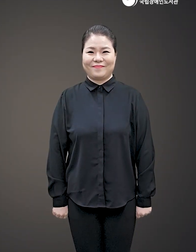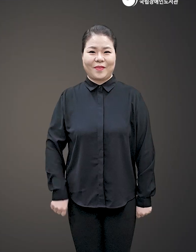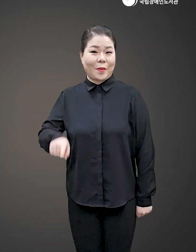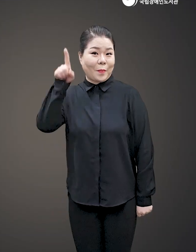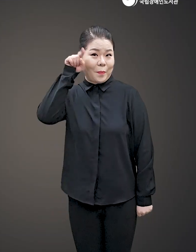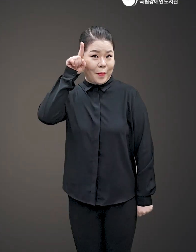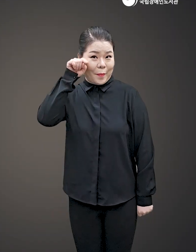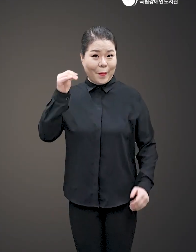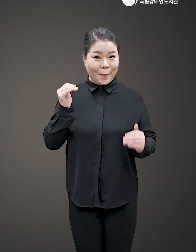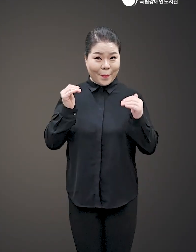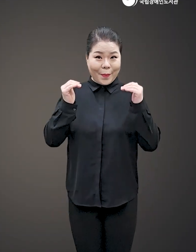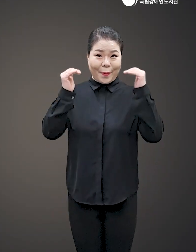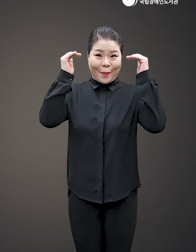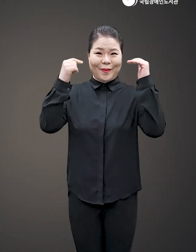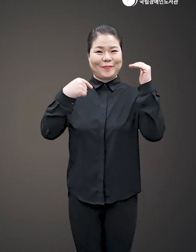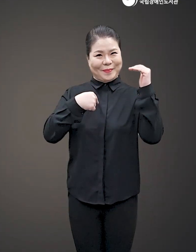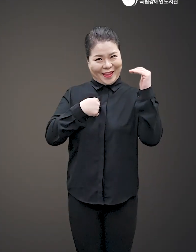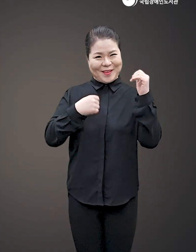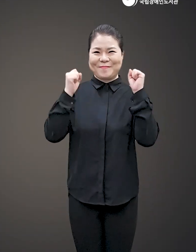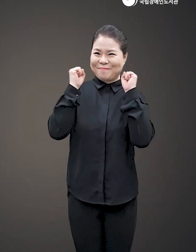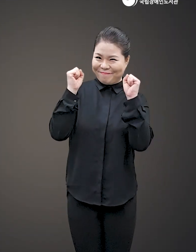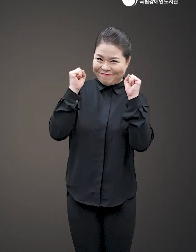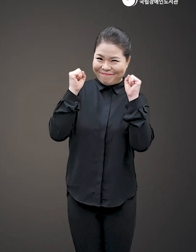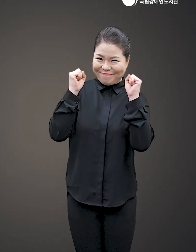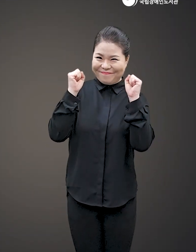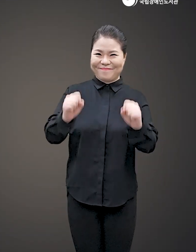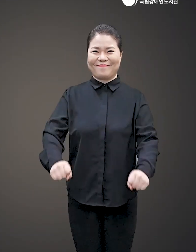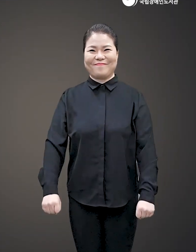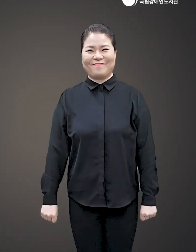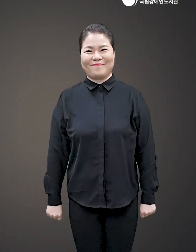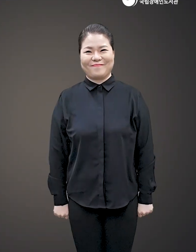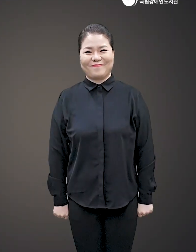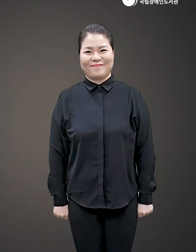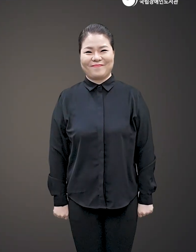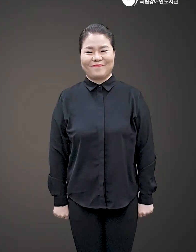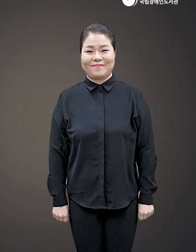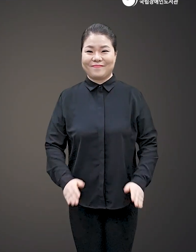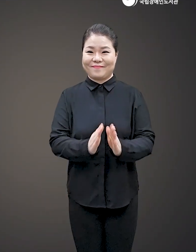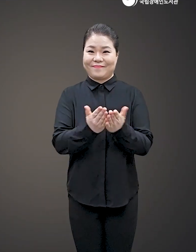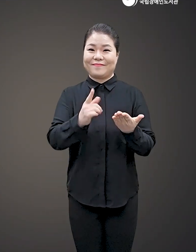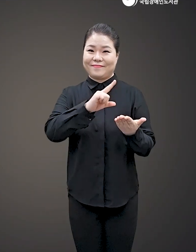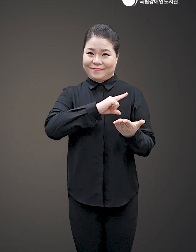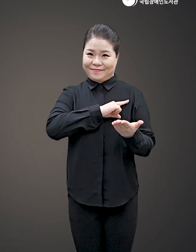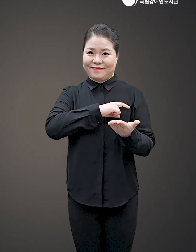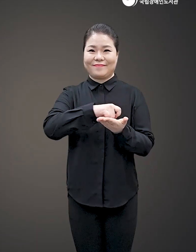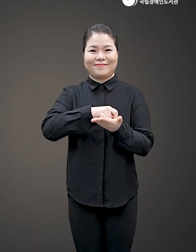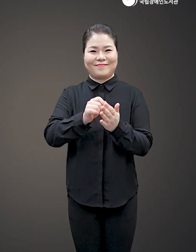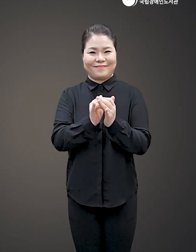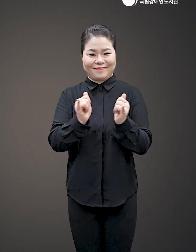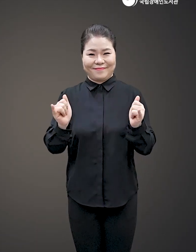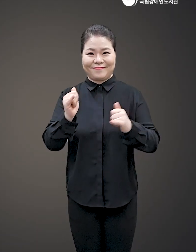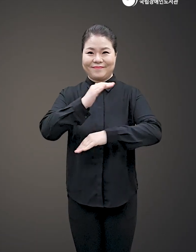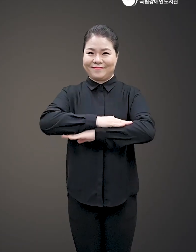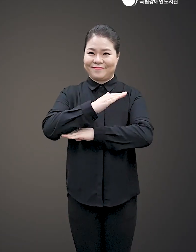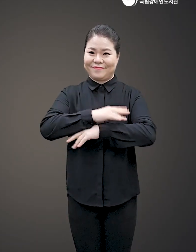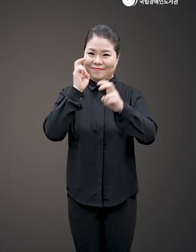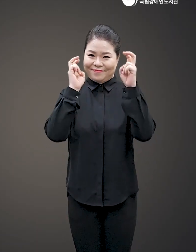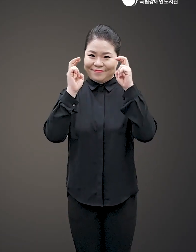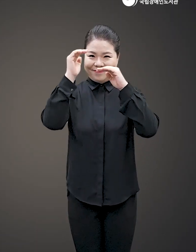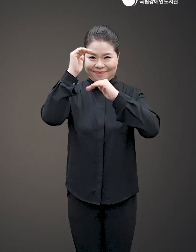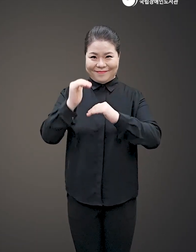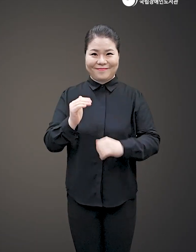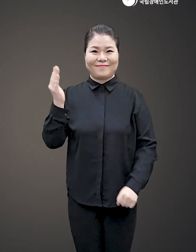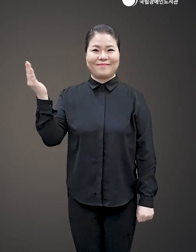매일 조금씩 나아지는 날을 응원해 도서명 나라면 나와